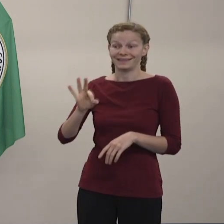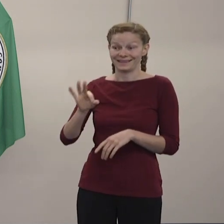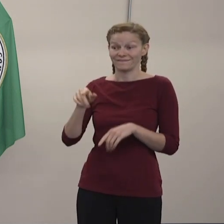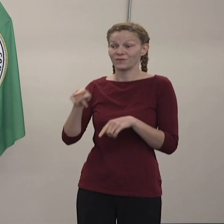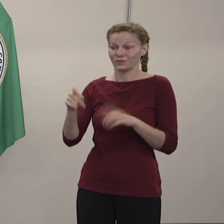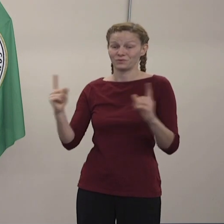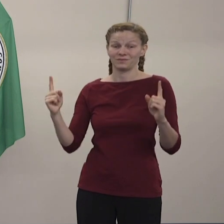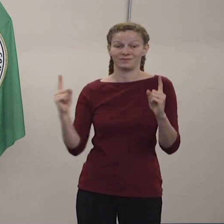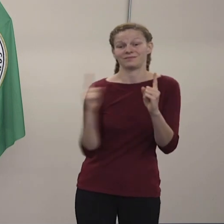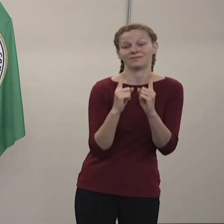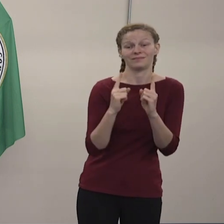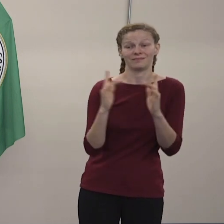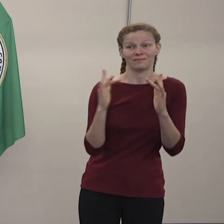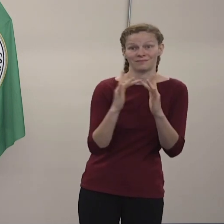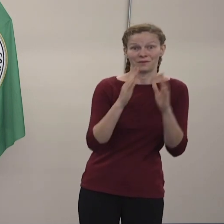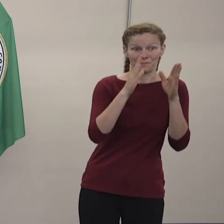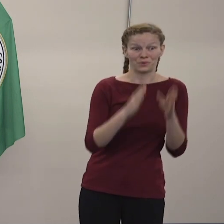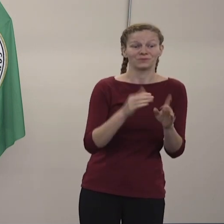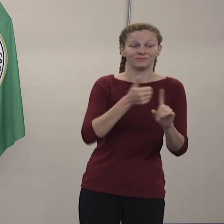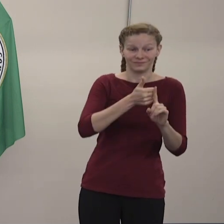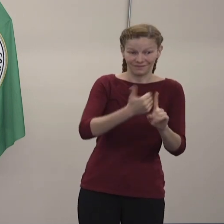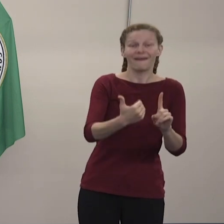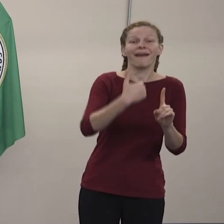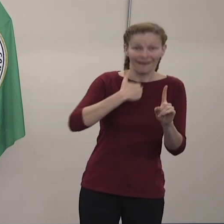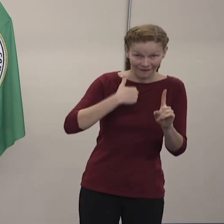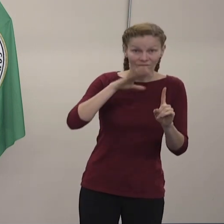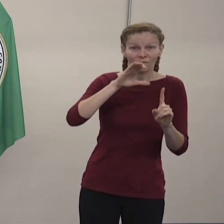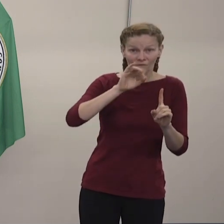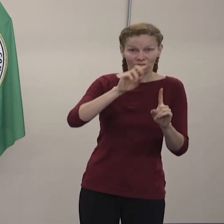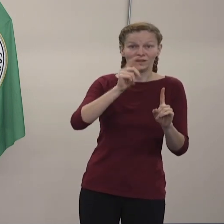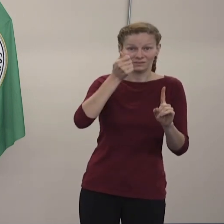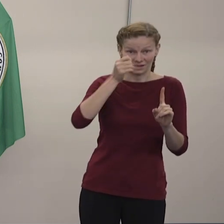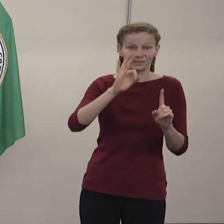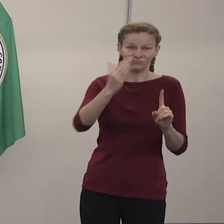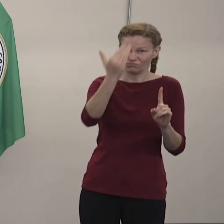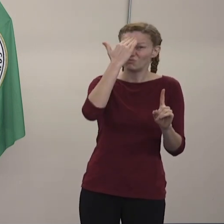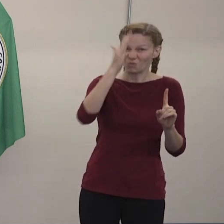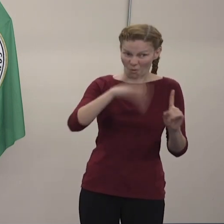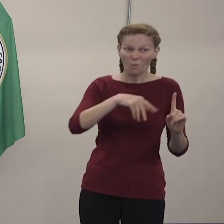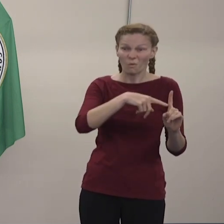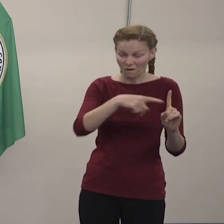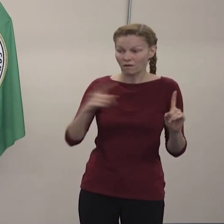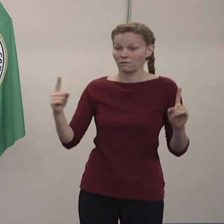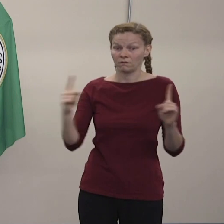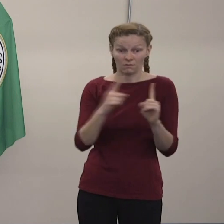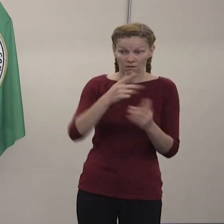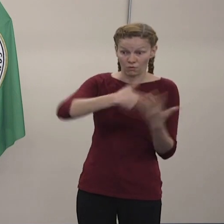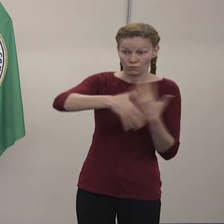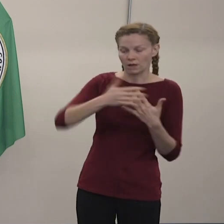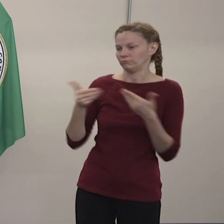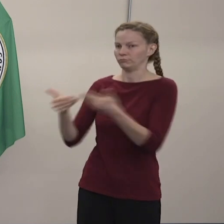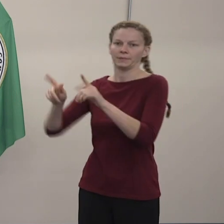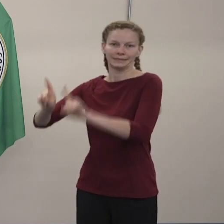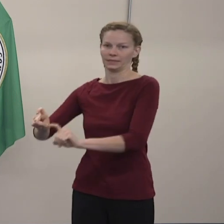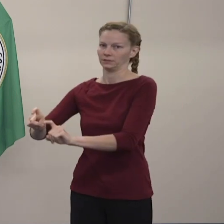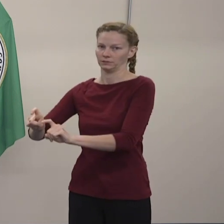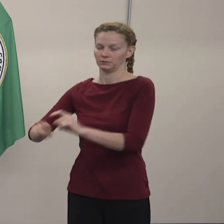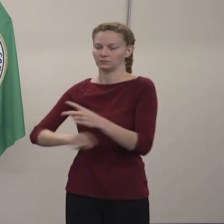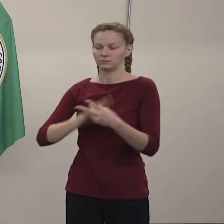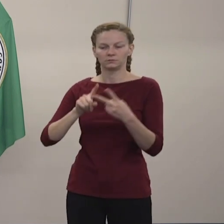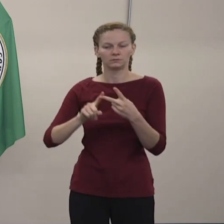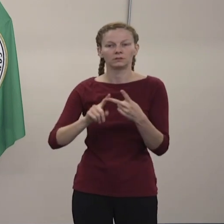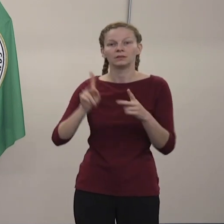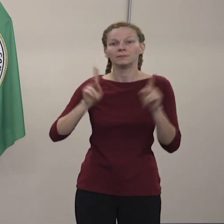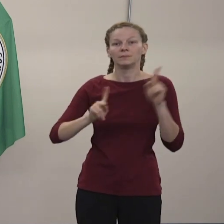con una persona que haya dado positivo con el COVID-19. Gente que vive en o